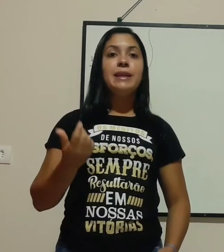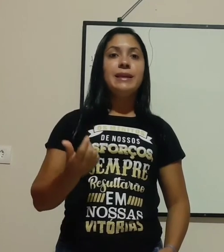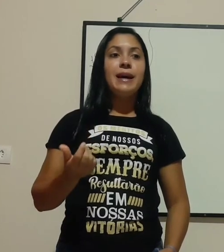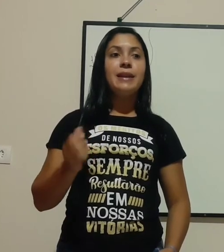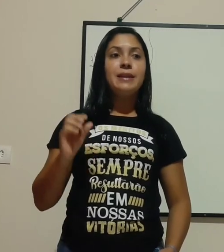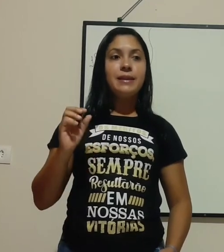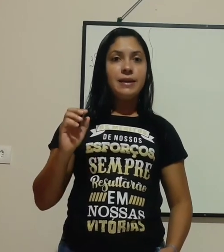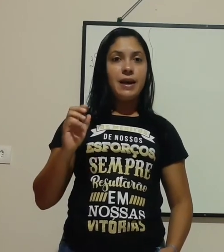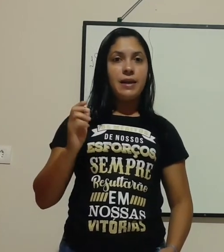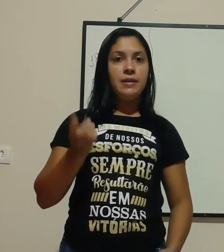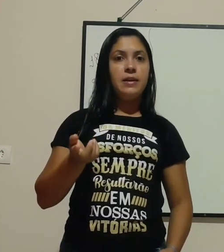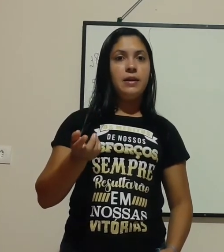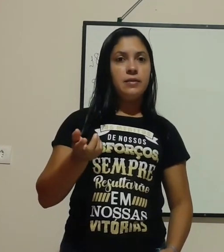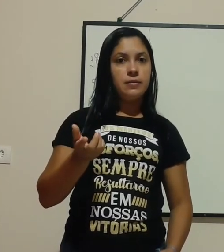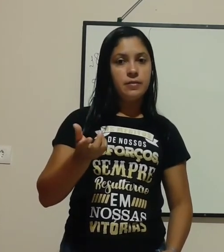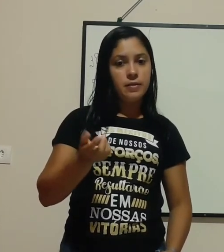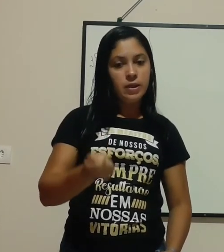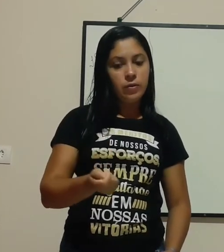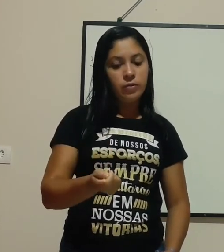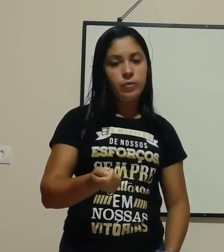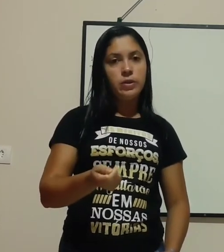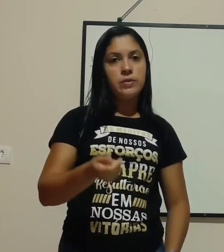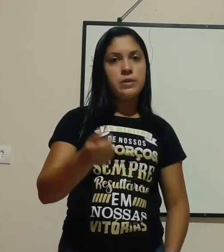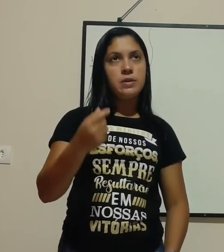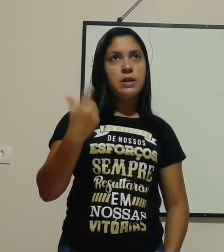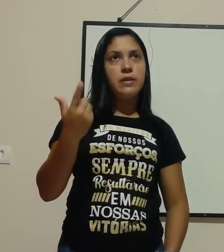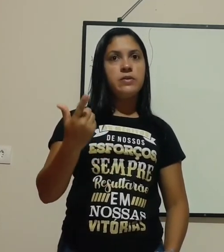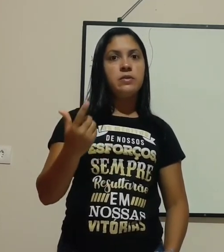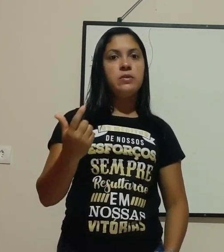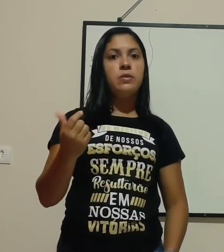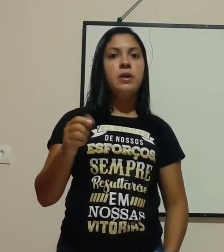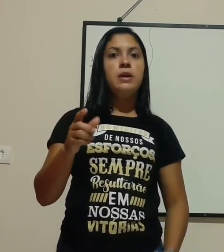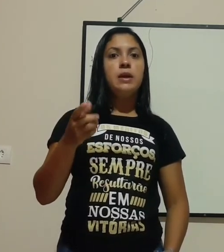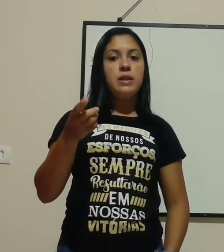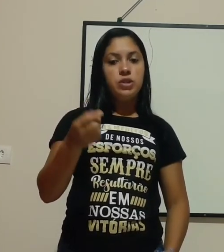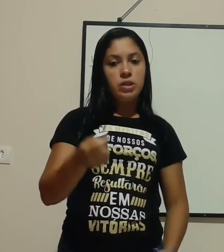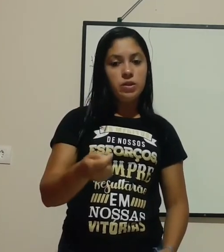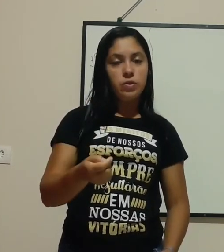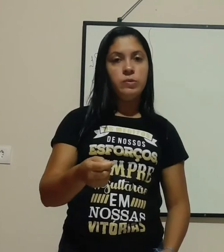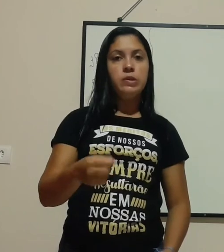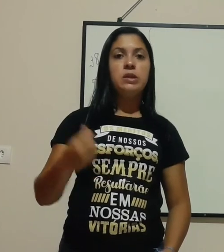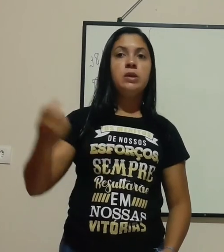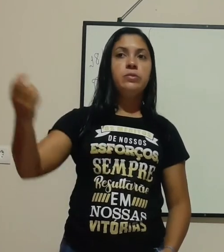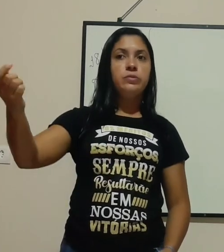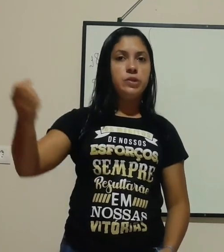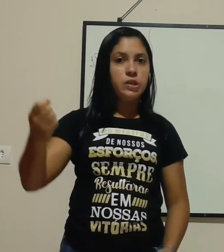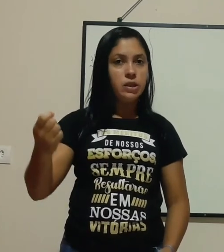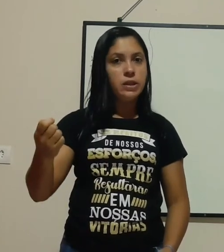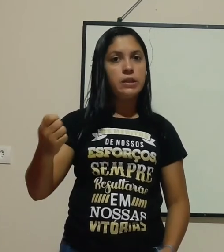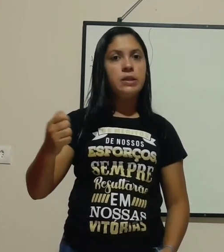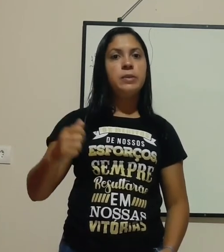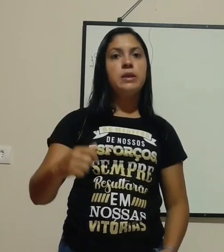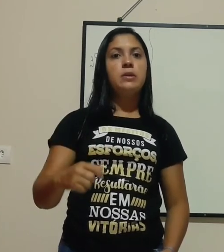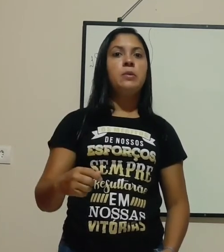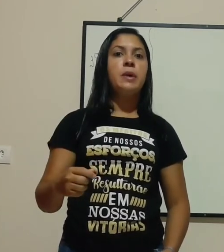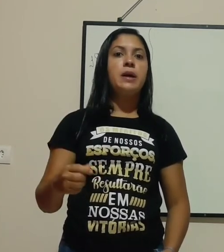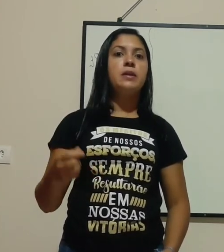ligada, ligada, né, ligou no botãozinho ou a televisão ligou? É desligou do botão, desliga também da tomada,